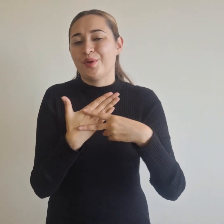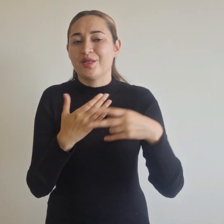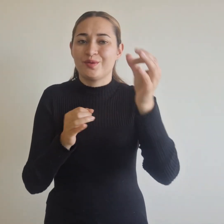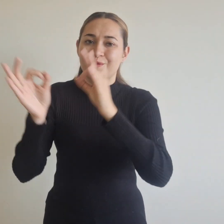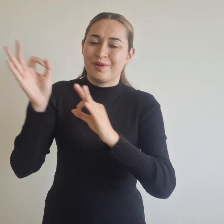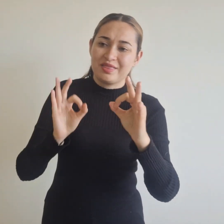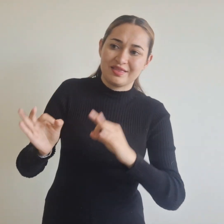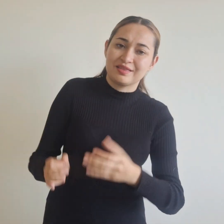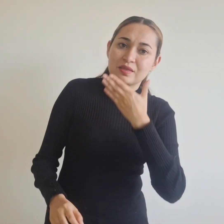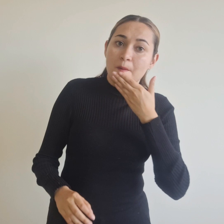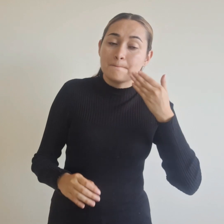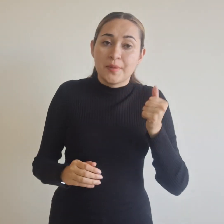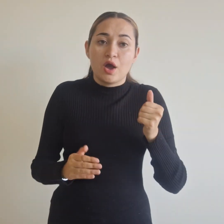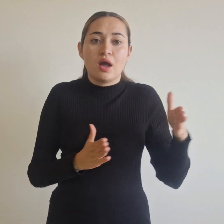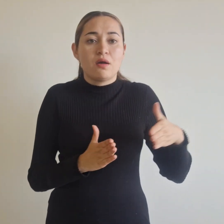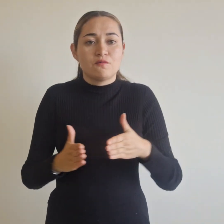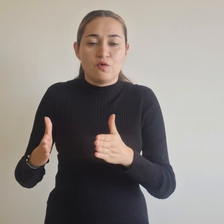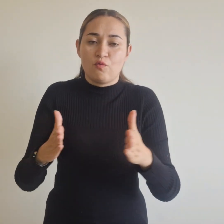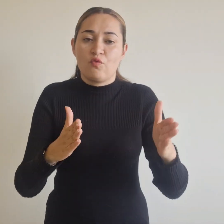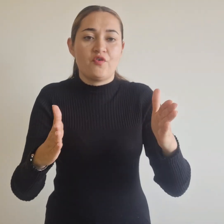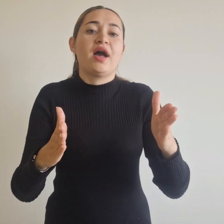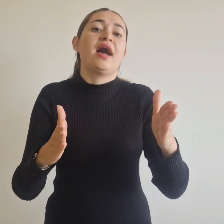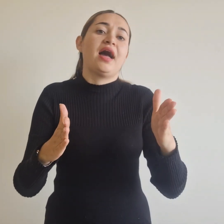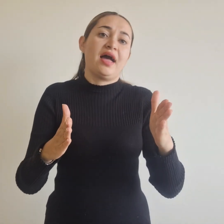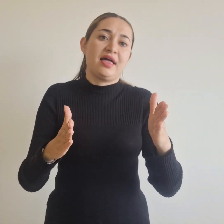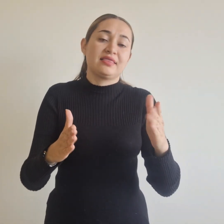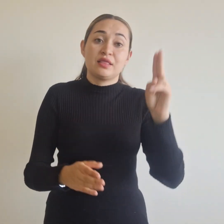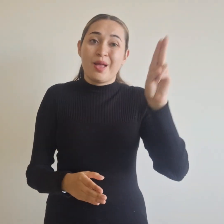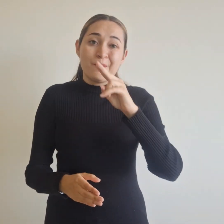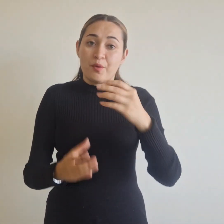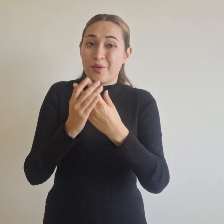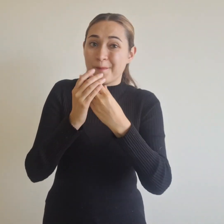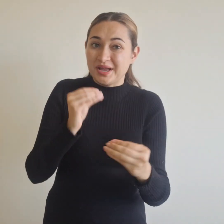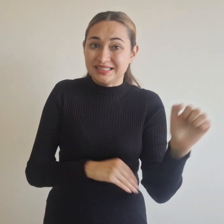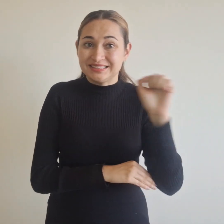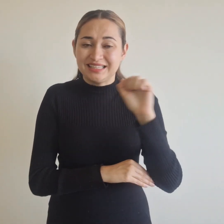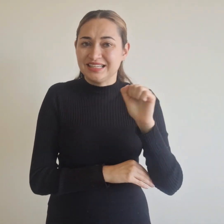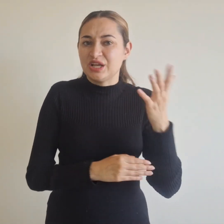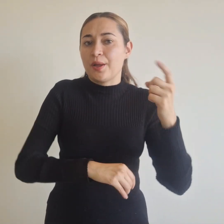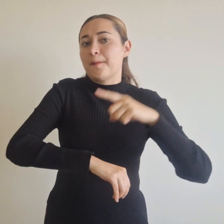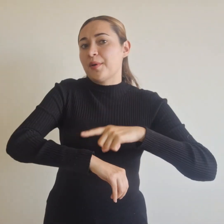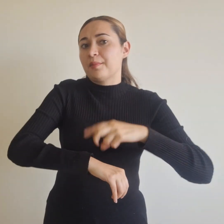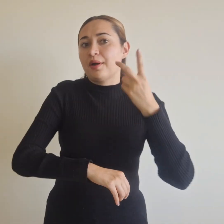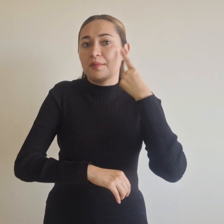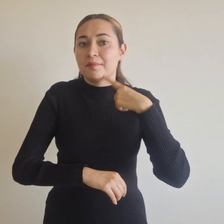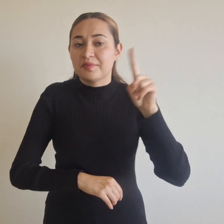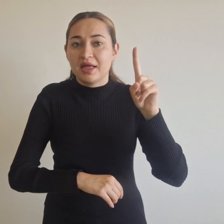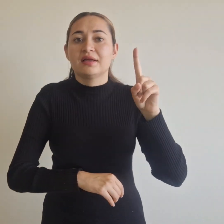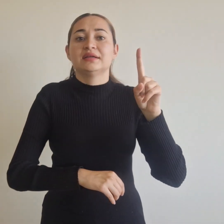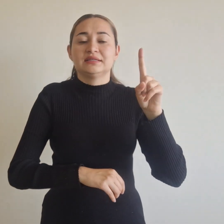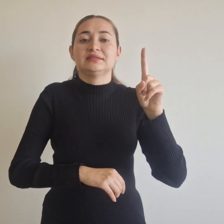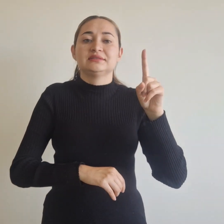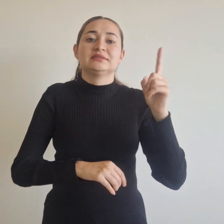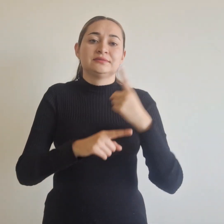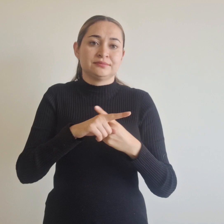movilidad que busca la restricción del uso de vehículos en determinados días de la semana. Es